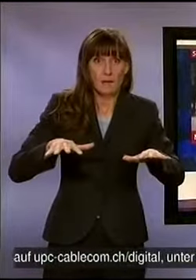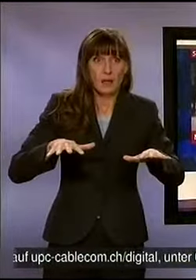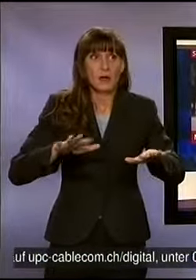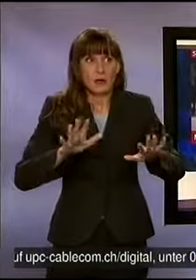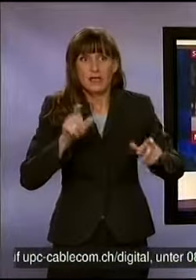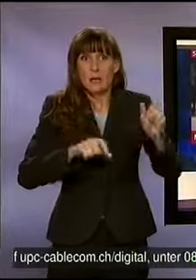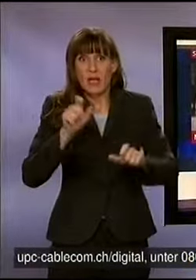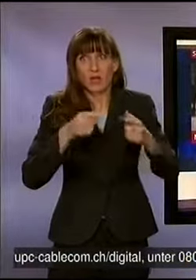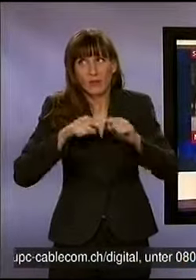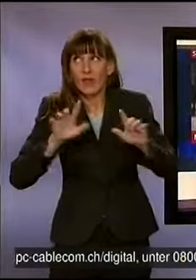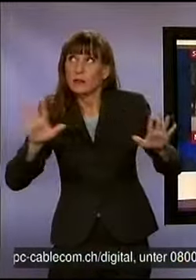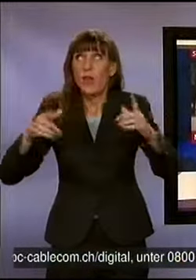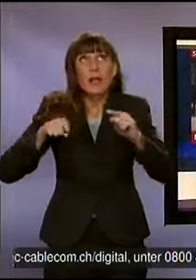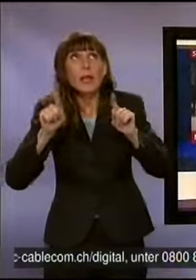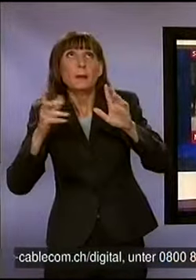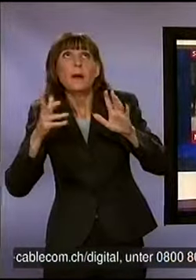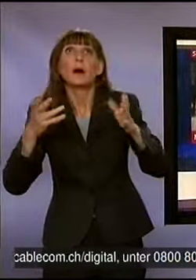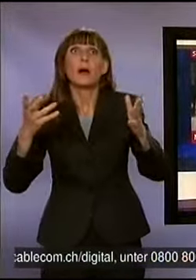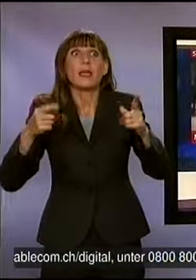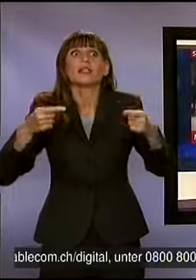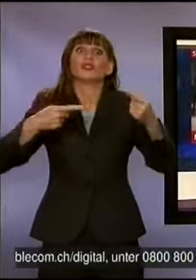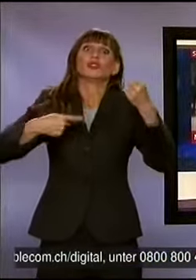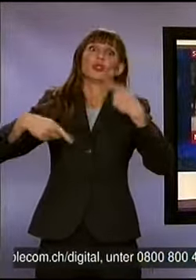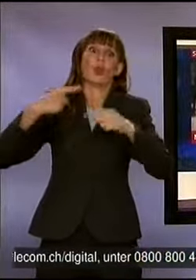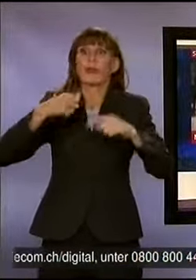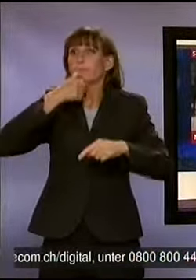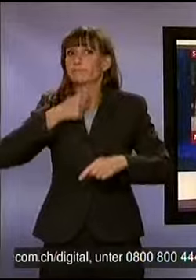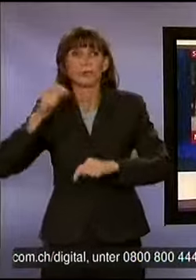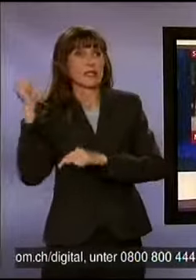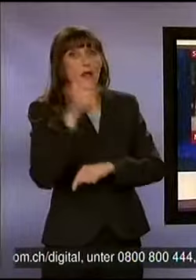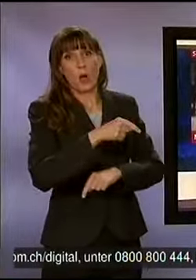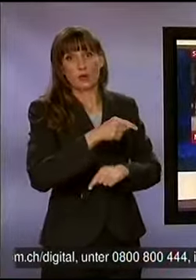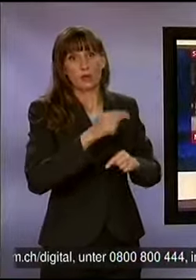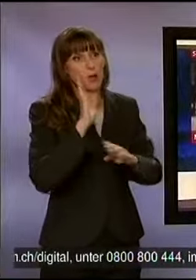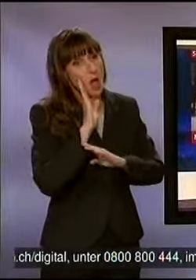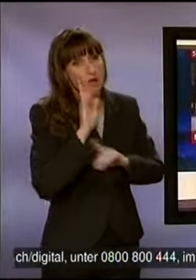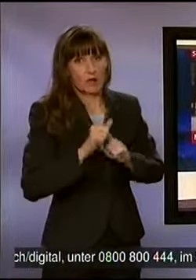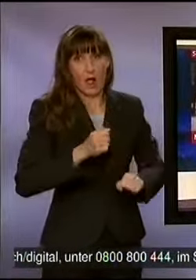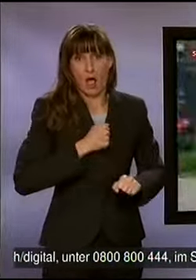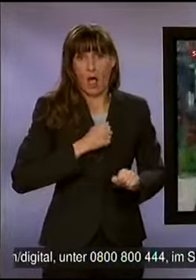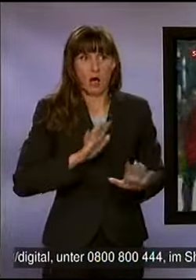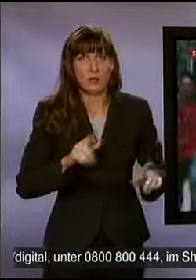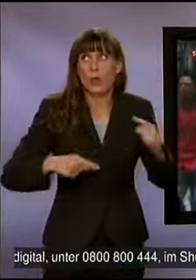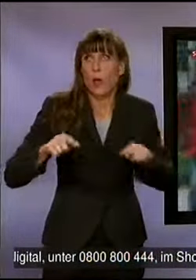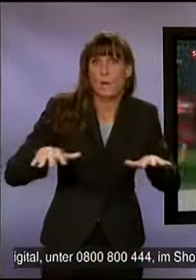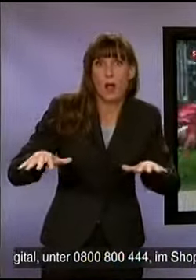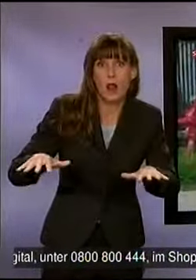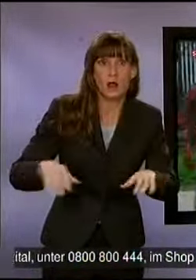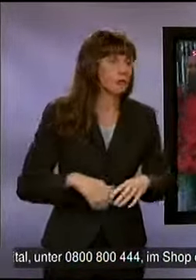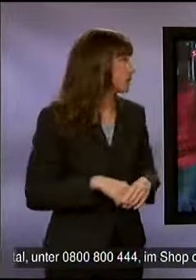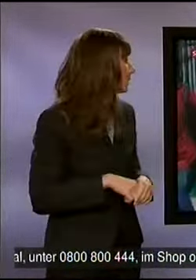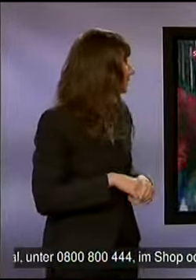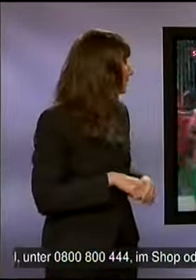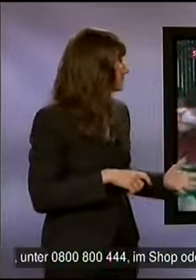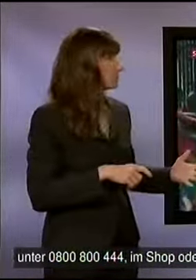getraut, schlafen sie in Kathmandu jetzt wieder im Freien, aus Angst vor weiteren Erdstößen. Schon